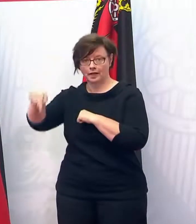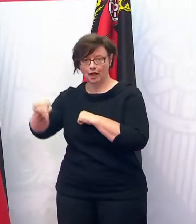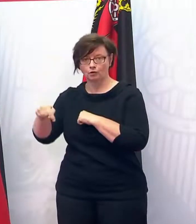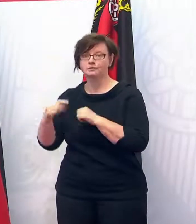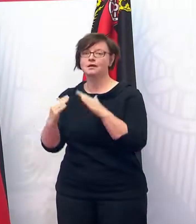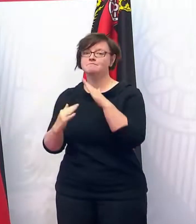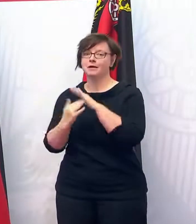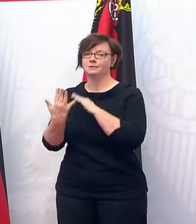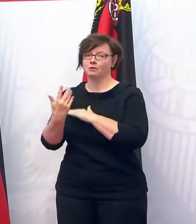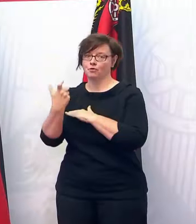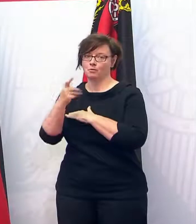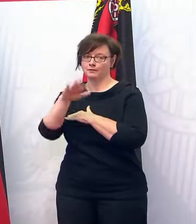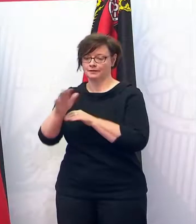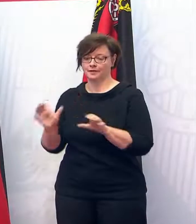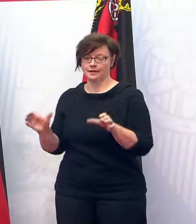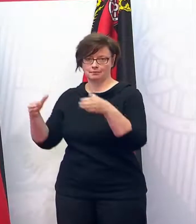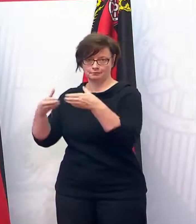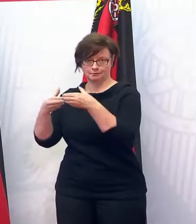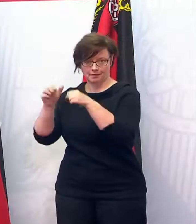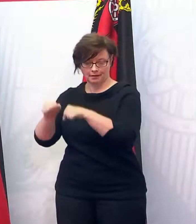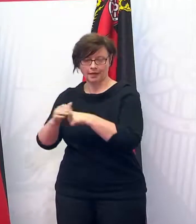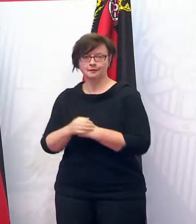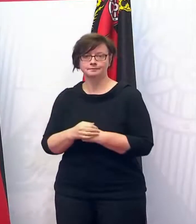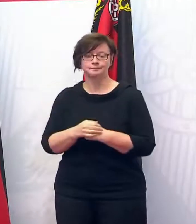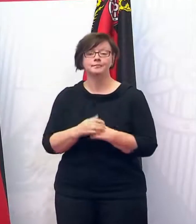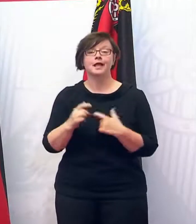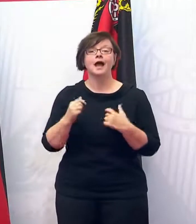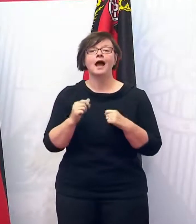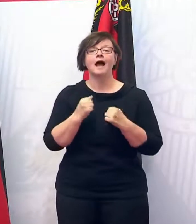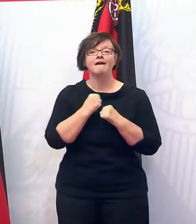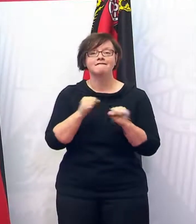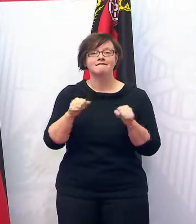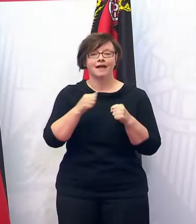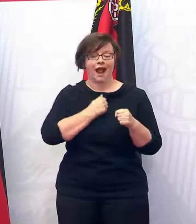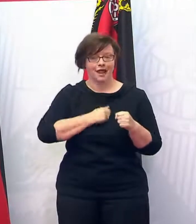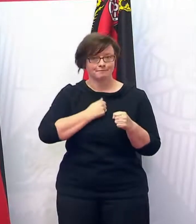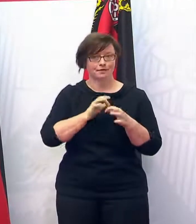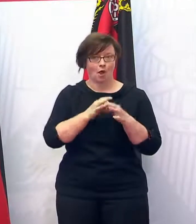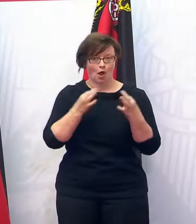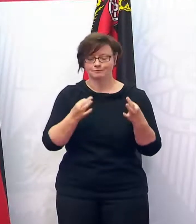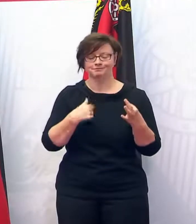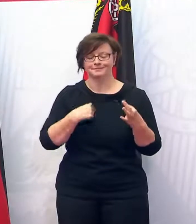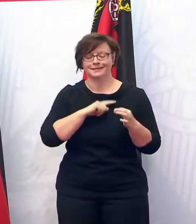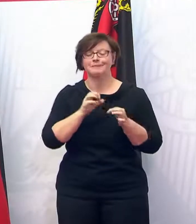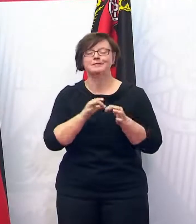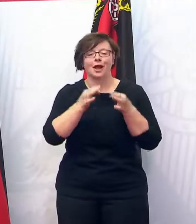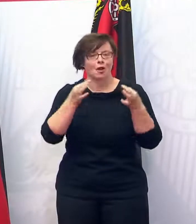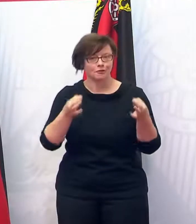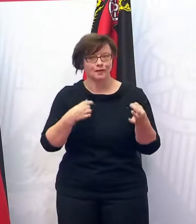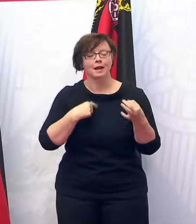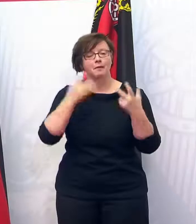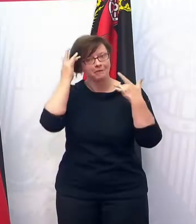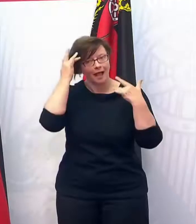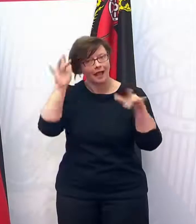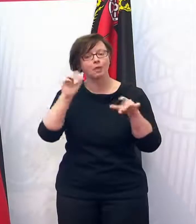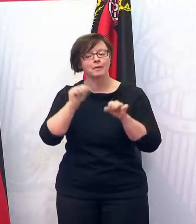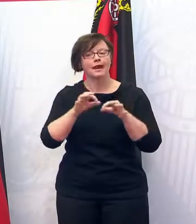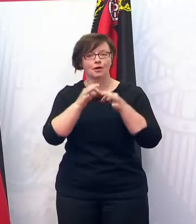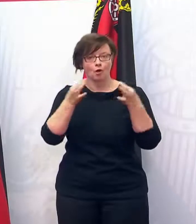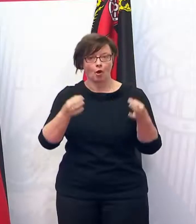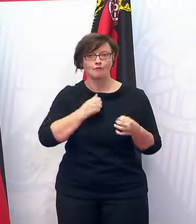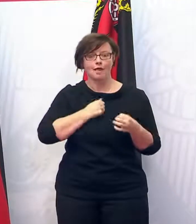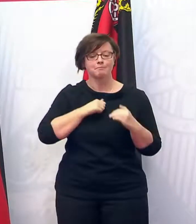bis zu 25 Kindern. Wir öffnen die Freibäder. Also wir öffnen sie nicht, sondern wir erlauben, dass die Freibäder geöffnet werden. Und die